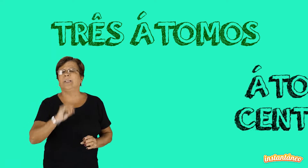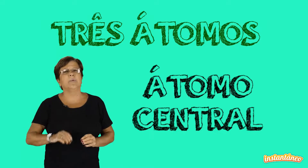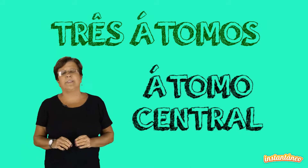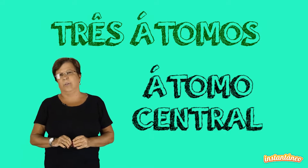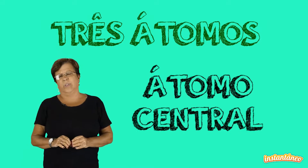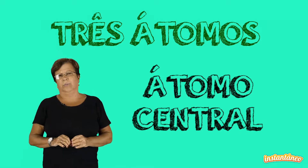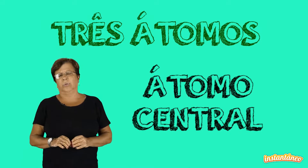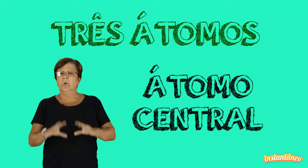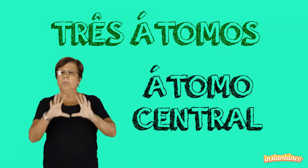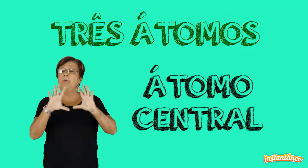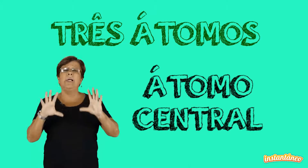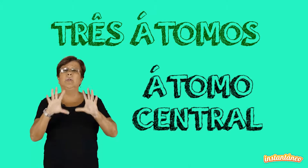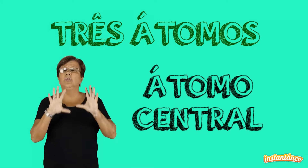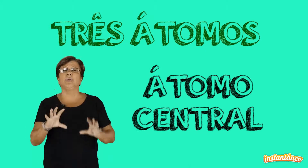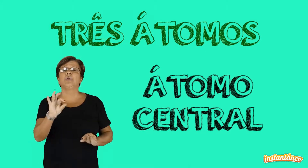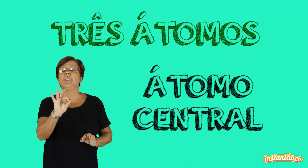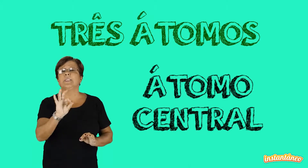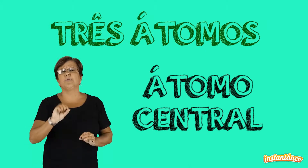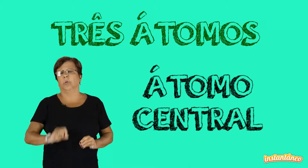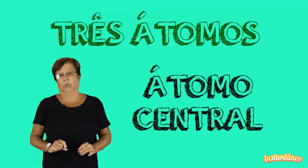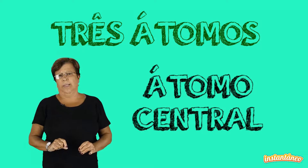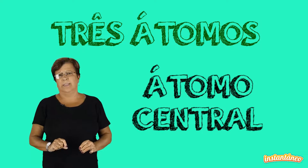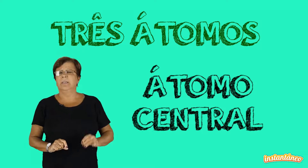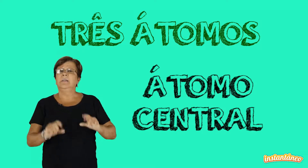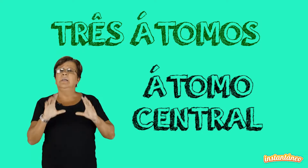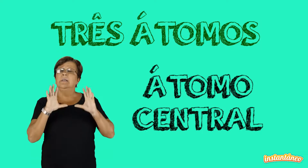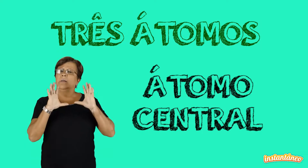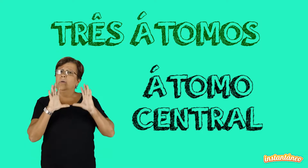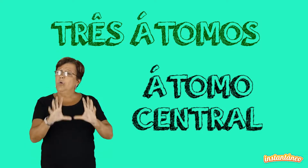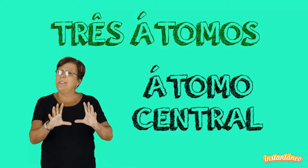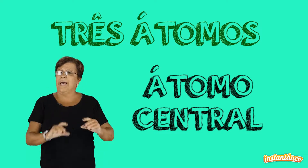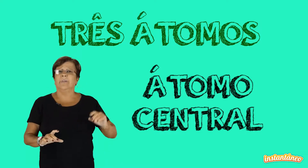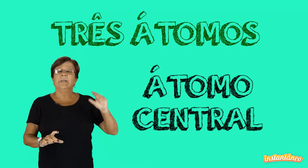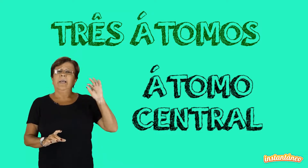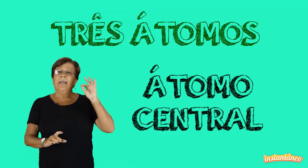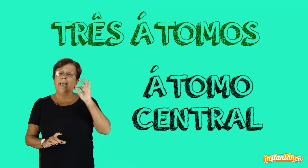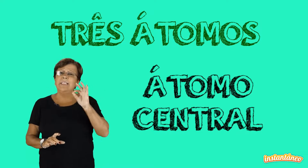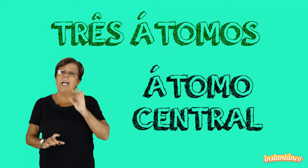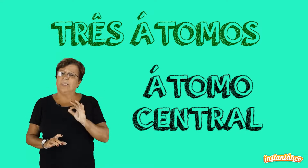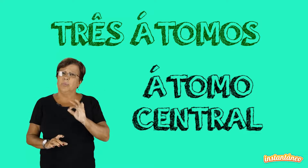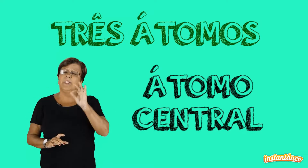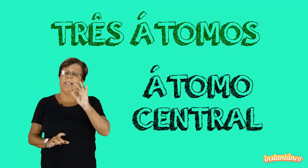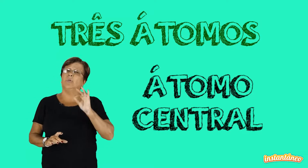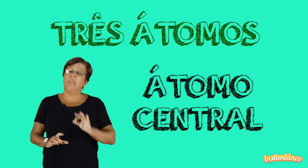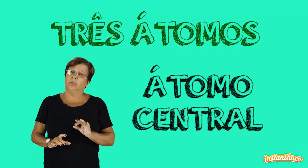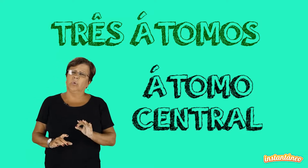átomo que está no centro. Uma molécula do tipo XY2. Observe, esse átomo que está no centro